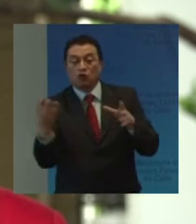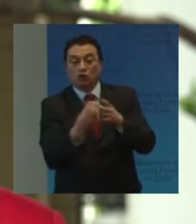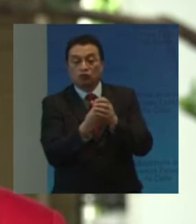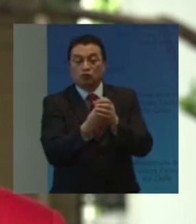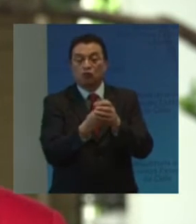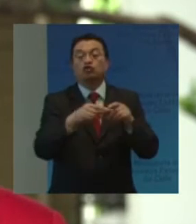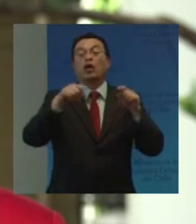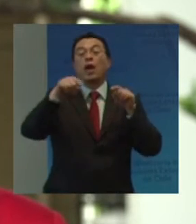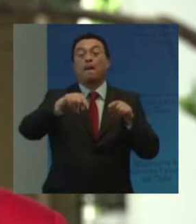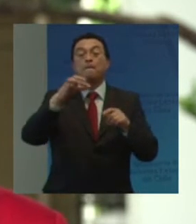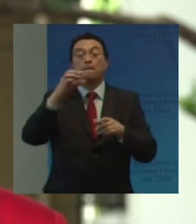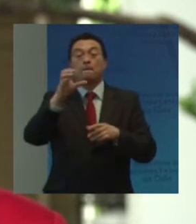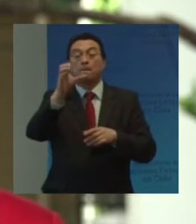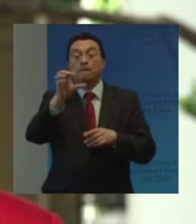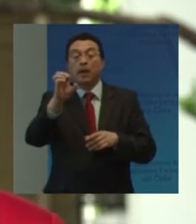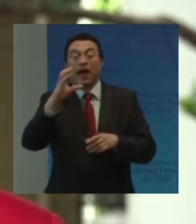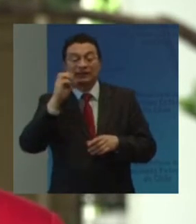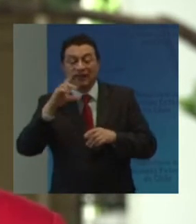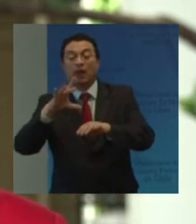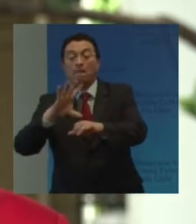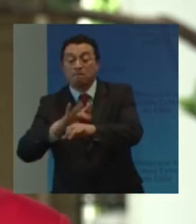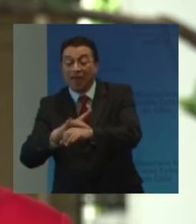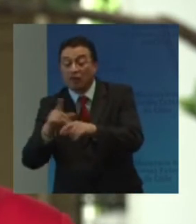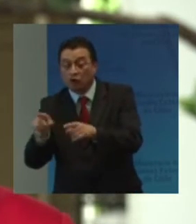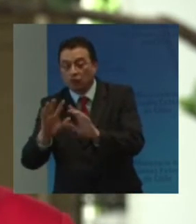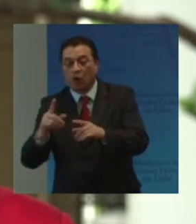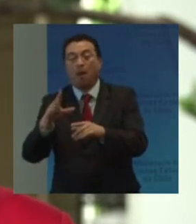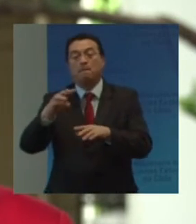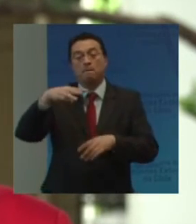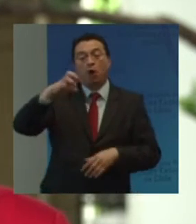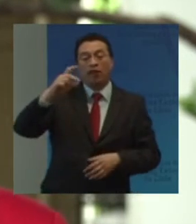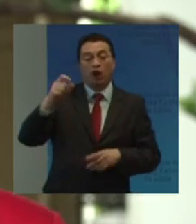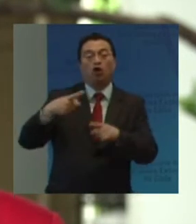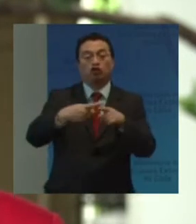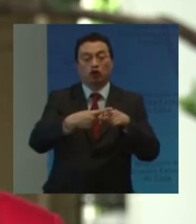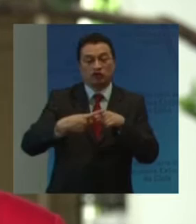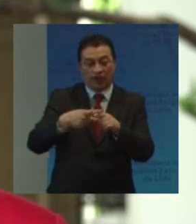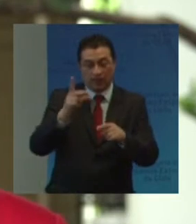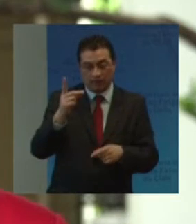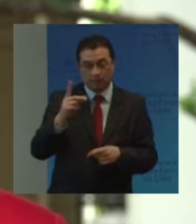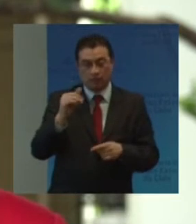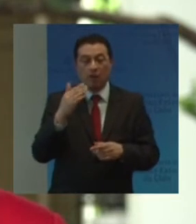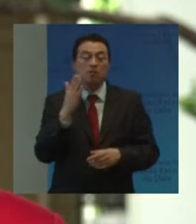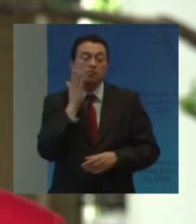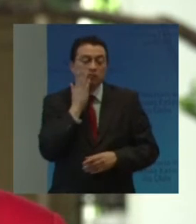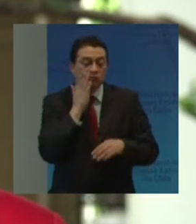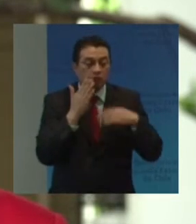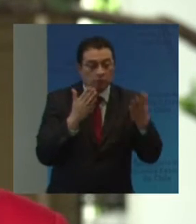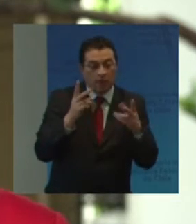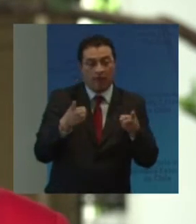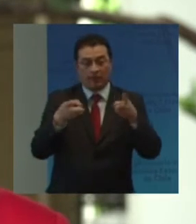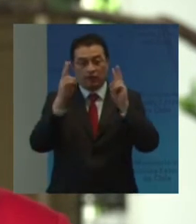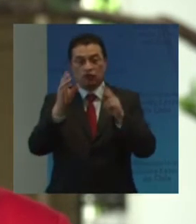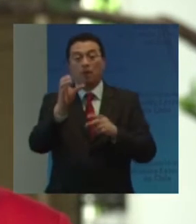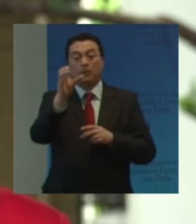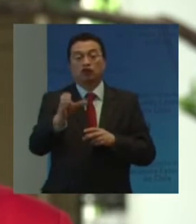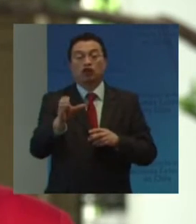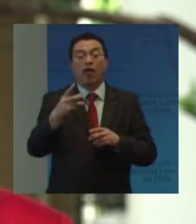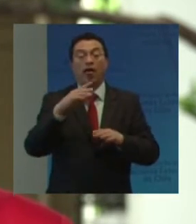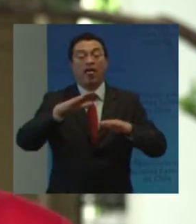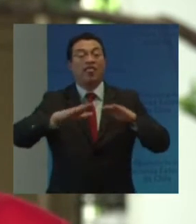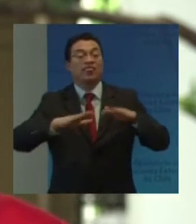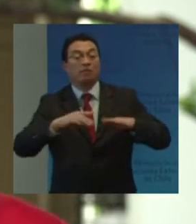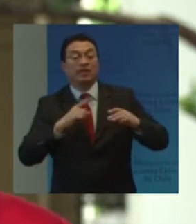ciudadano Del modelo médico Hacia el modelo social De la discapacidad De la caridad Hacia los derechos Y de la persona dependiente